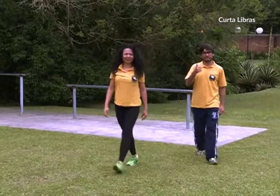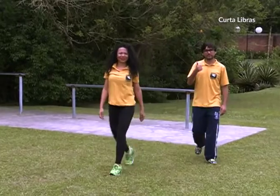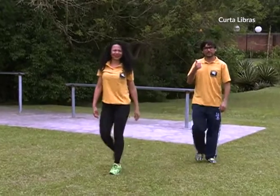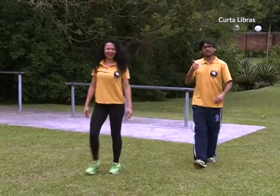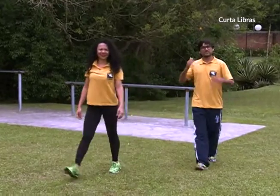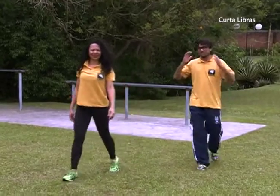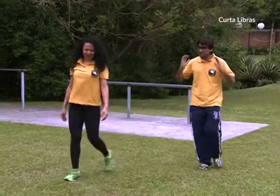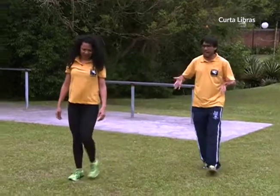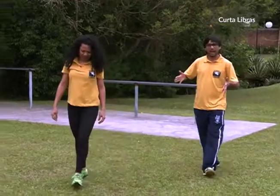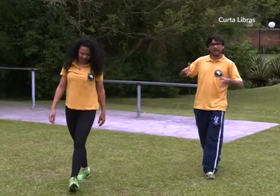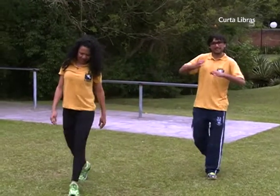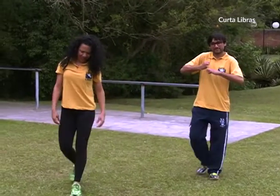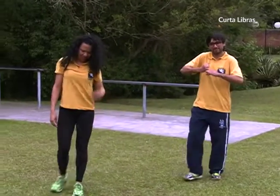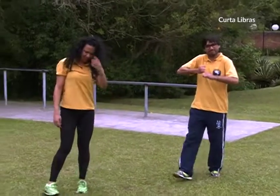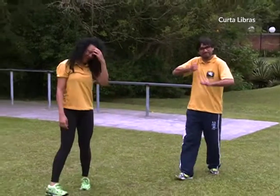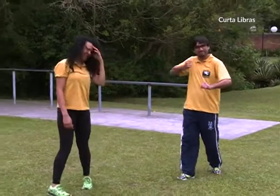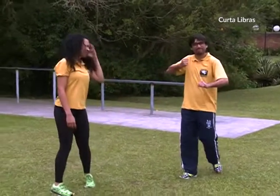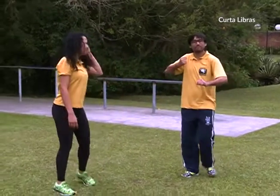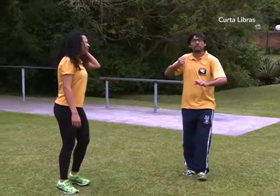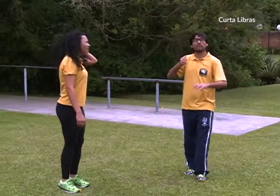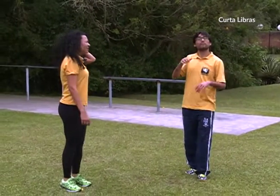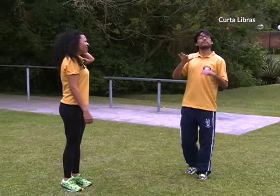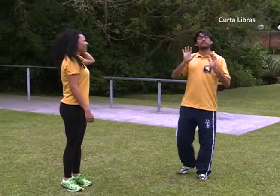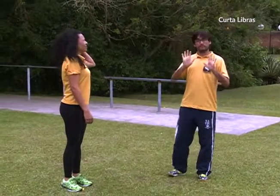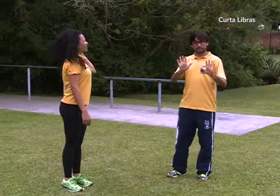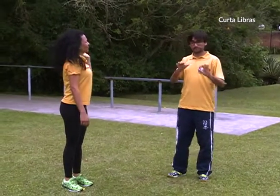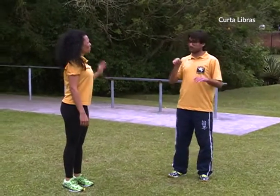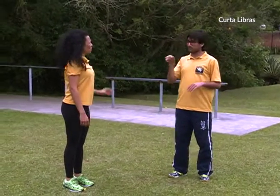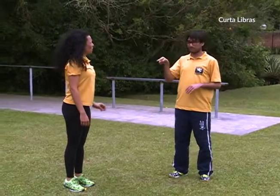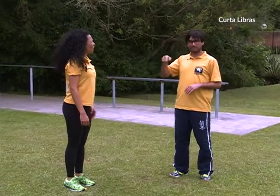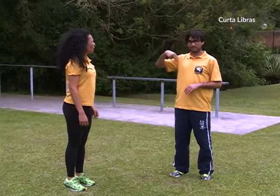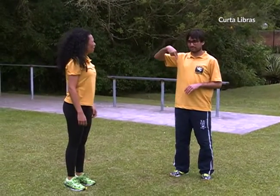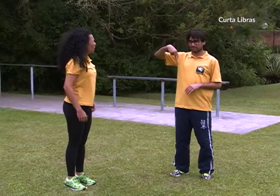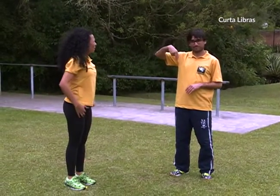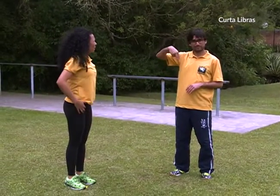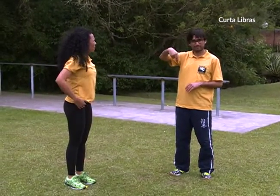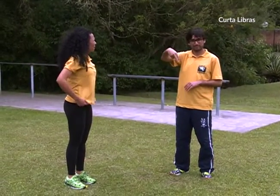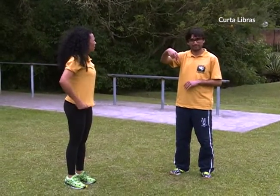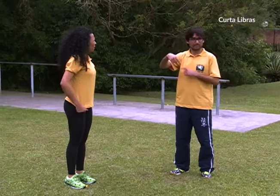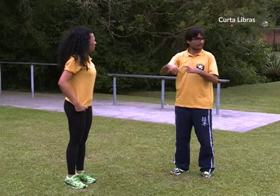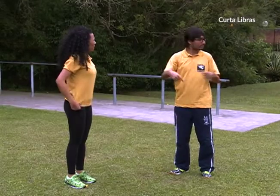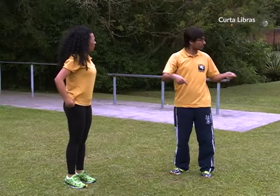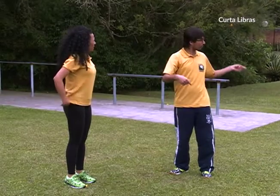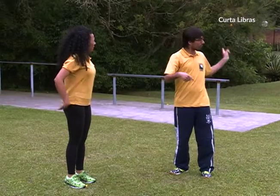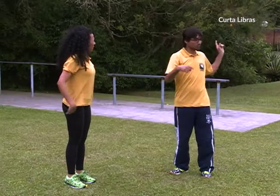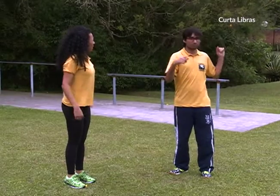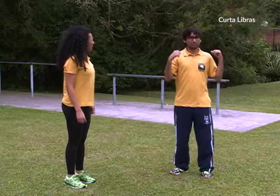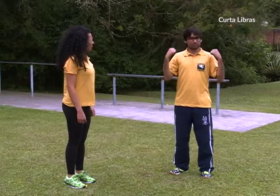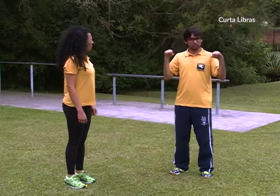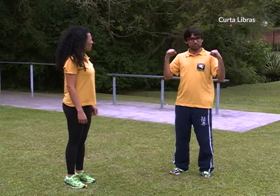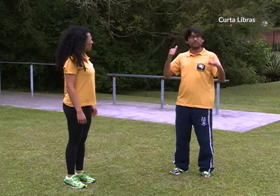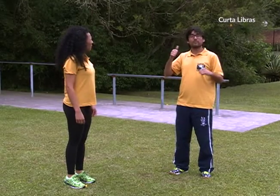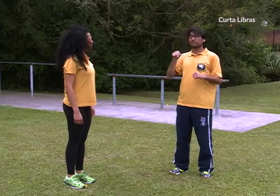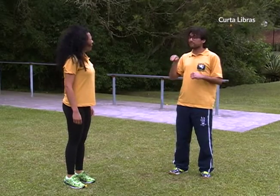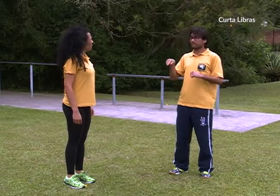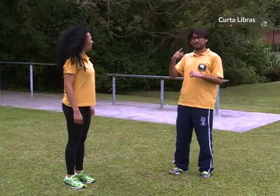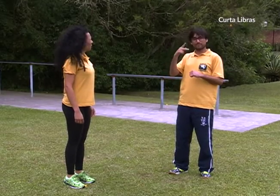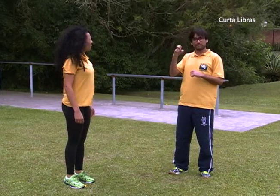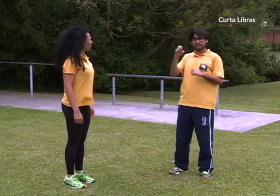Depois de feito o alongamento, vamos fazer a caminhada. É importante que o pé esteja confortável. O